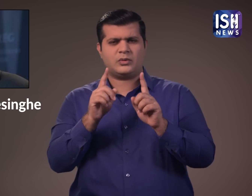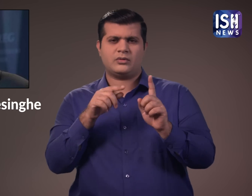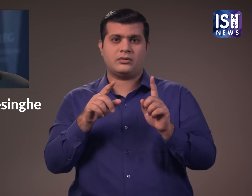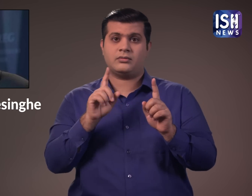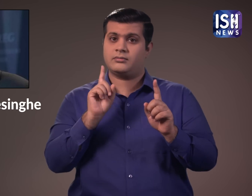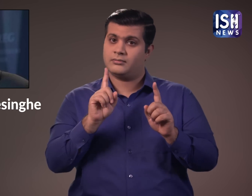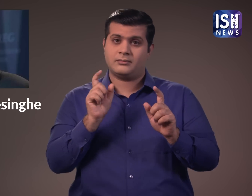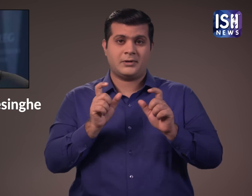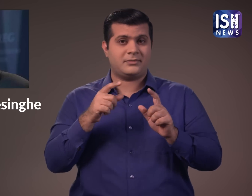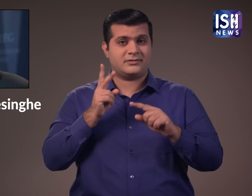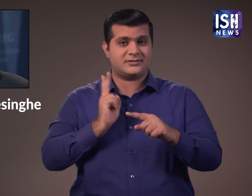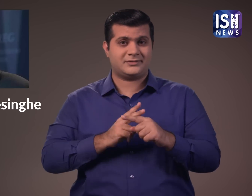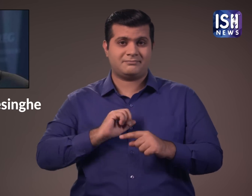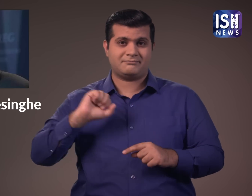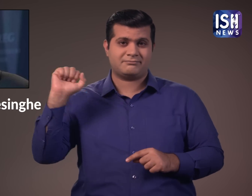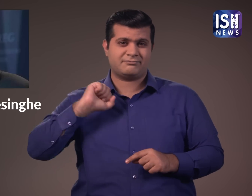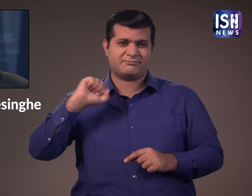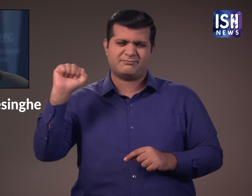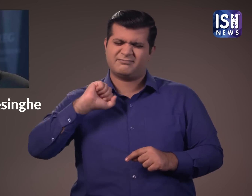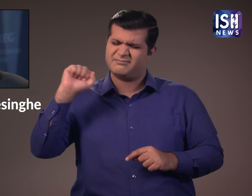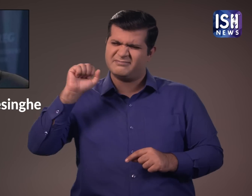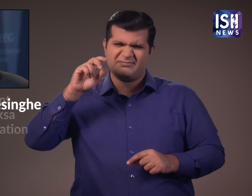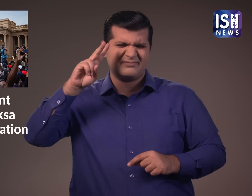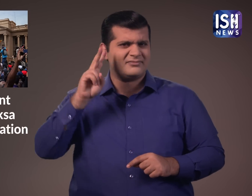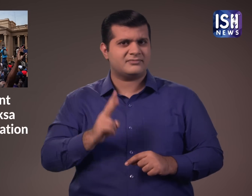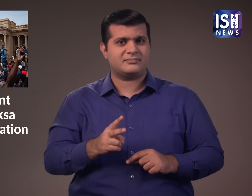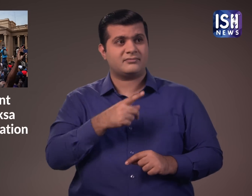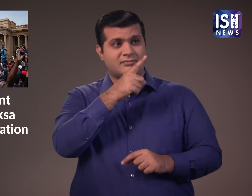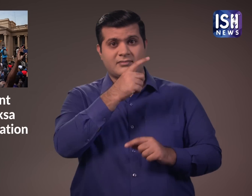हाला कि अभी भी प्रधान मंत्री के इस्तिफे का विरोध हो रहा है